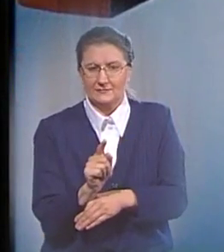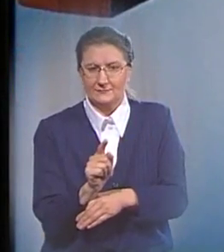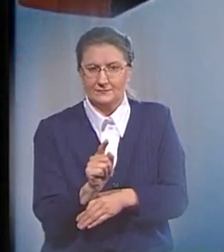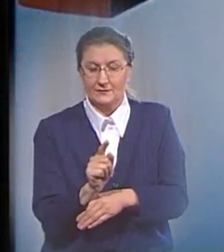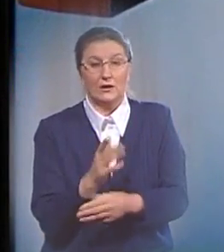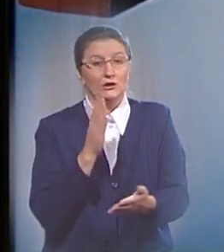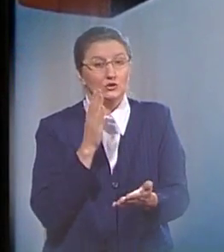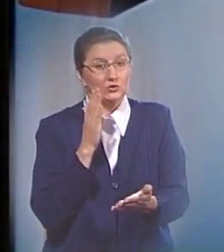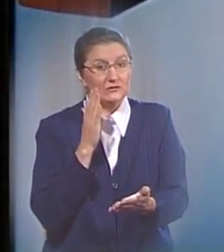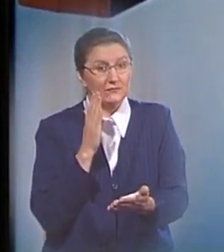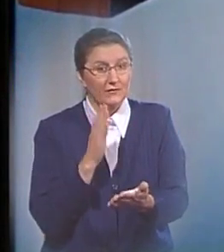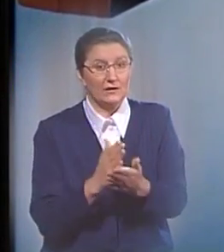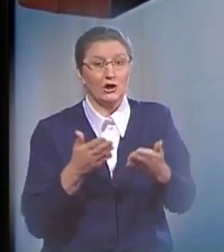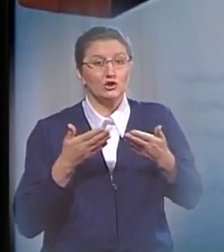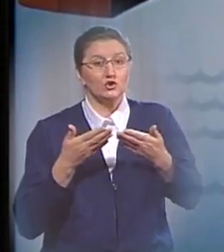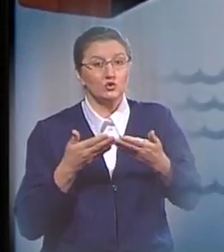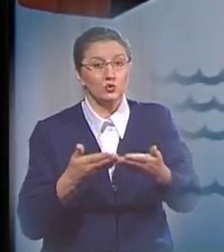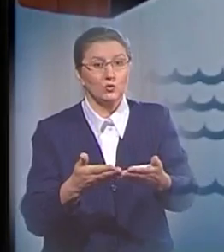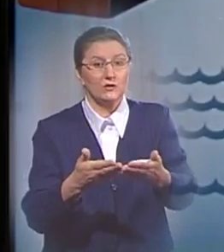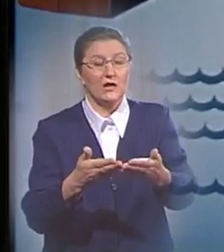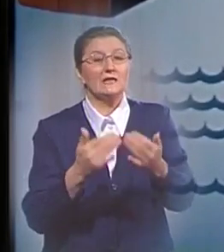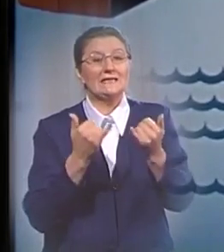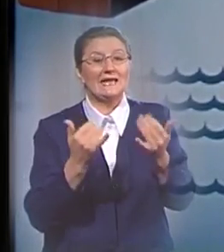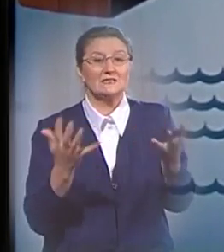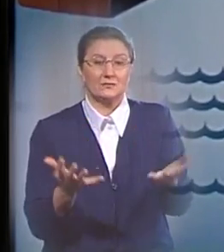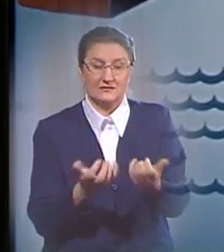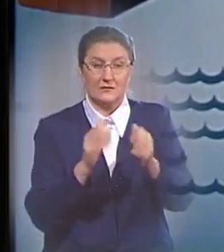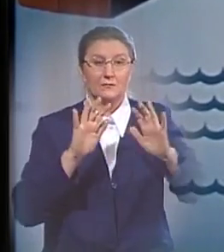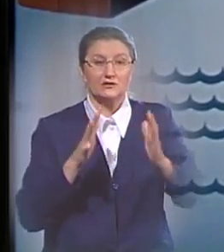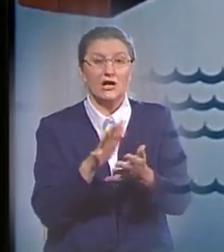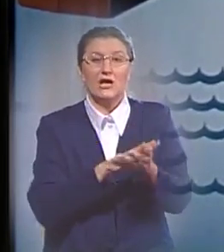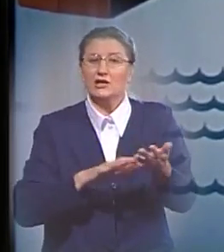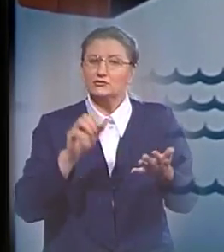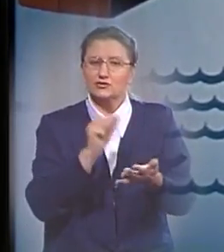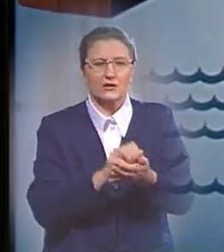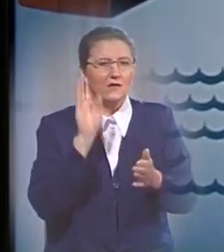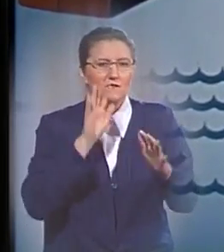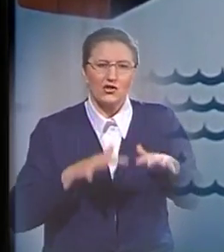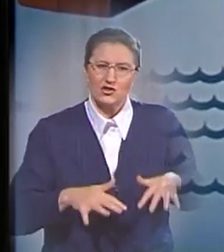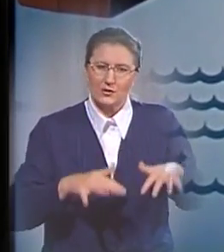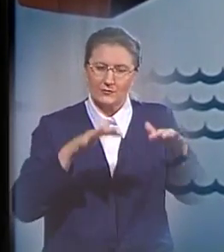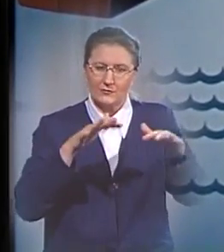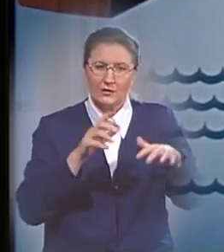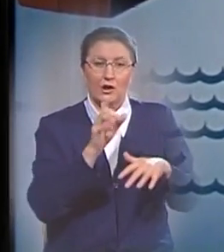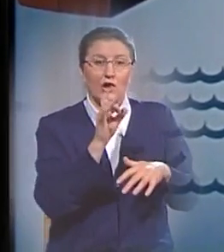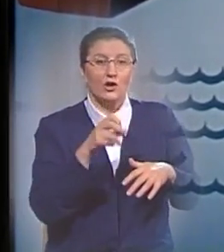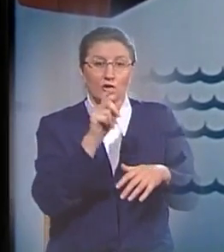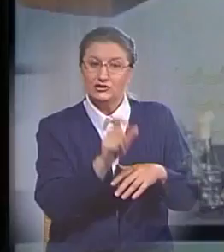Существовало судно для спасения. Произошло разрушительное наводнение. Род человеческий был